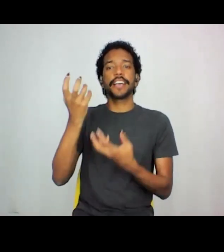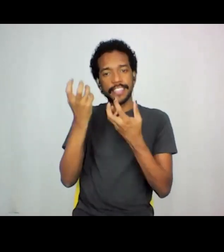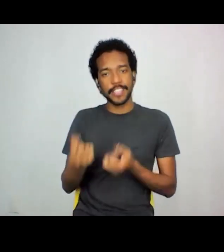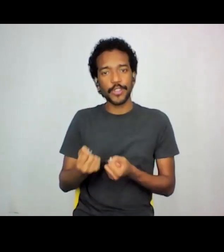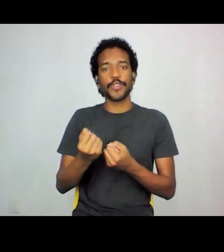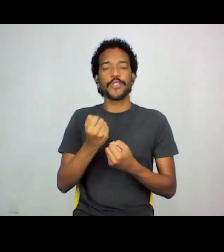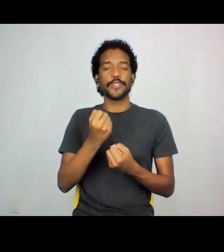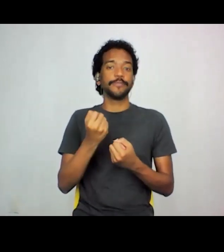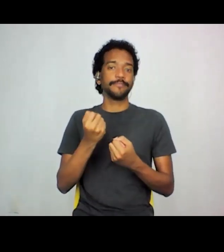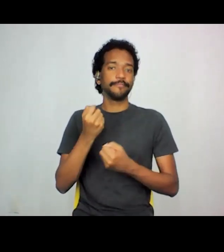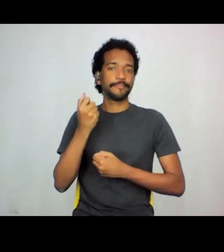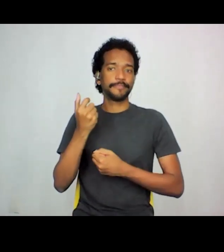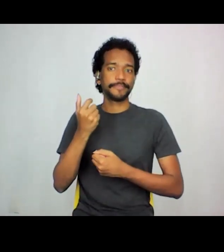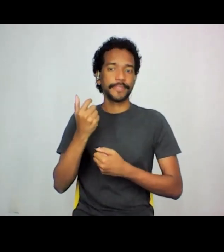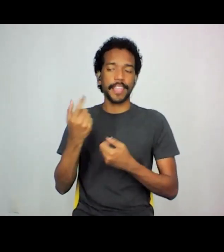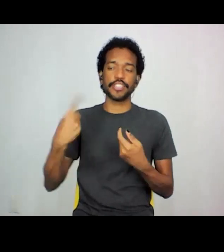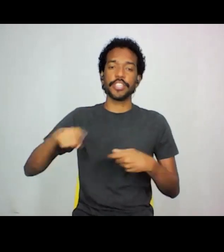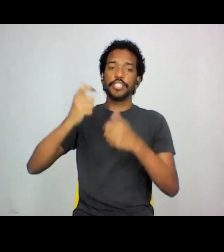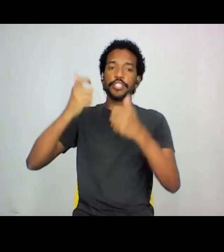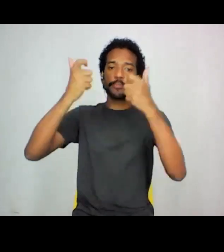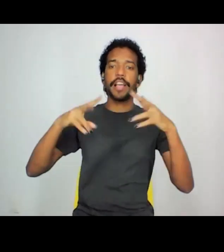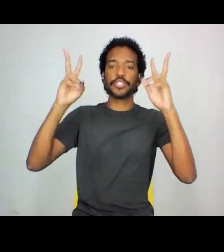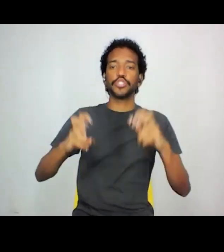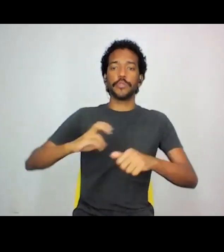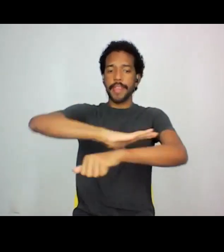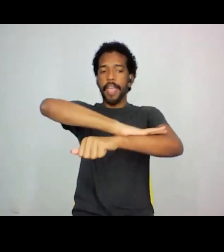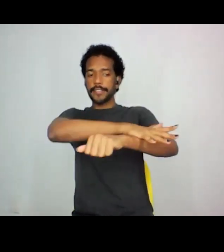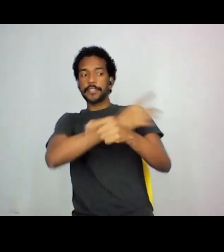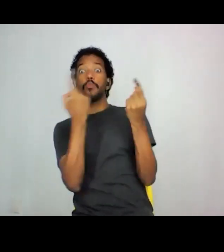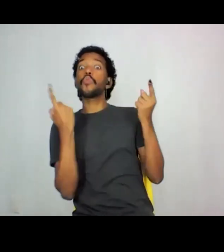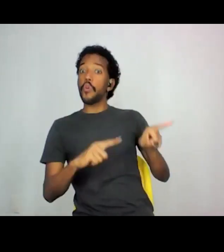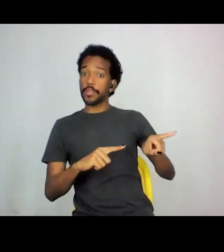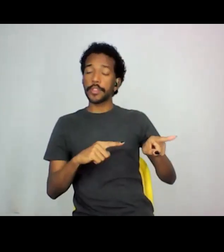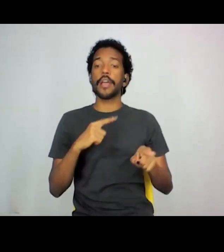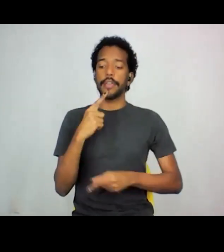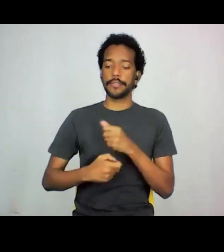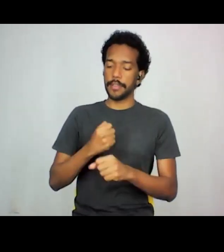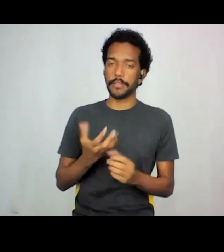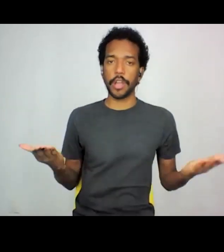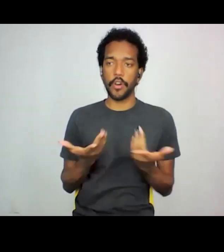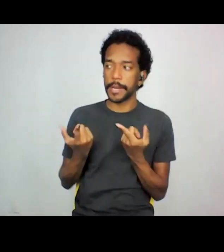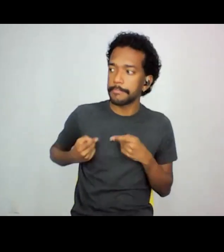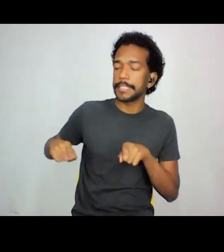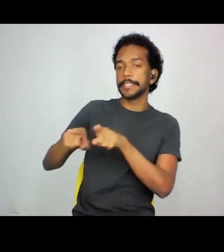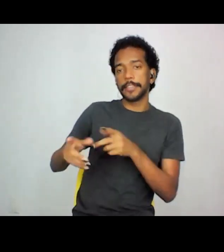nosso, né, Suzy, de discutir antirracismo nesse ano. E eu acho que não teriam parceiros mais